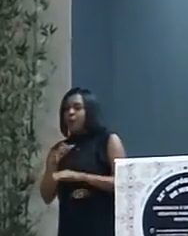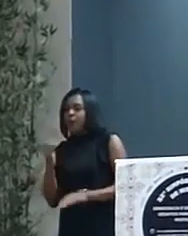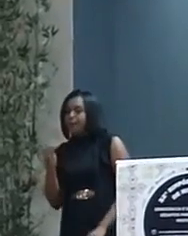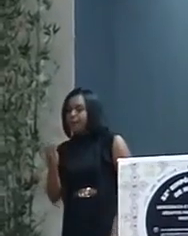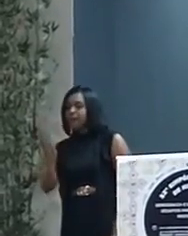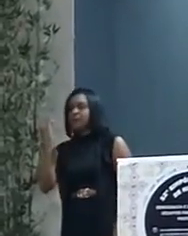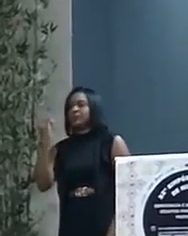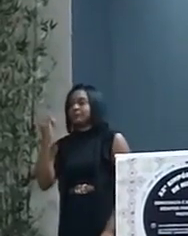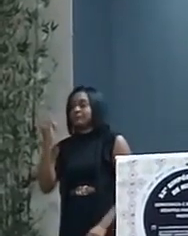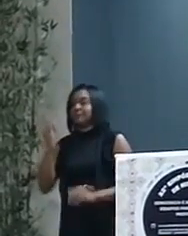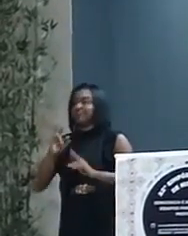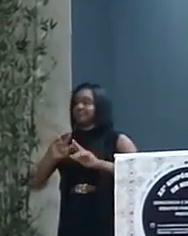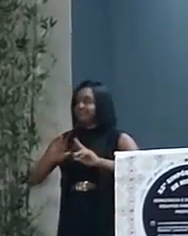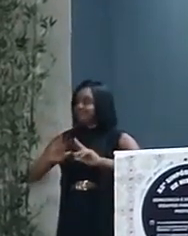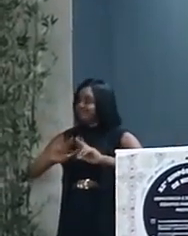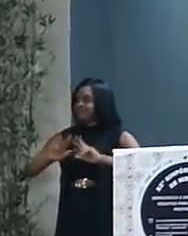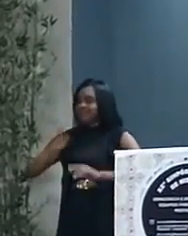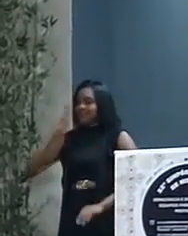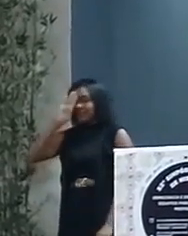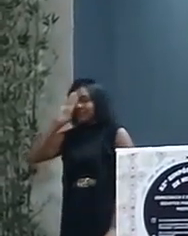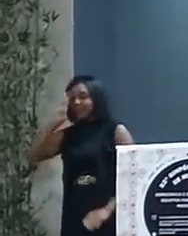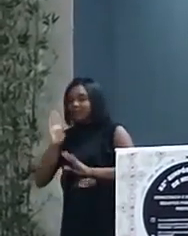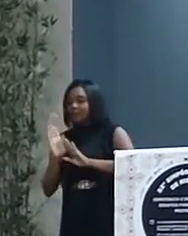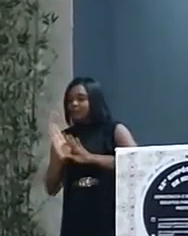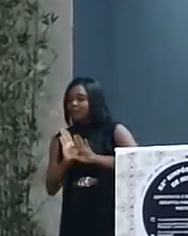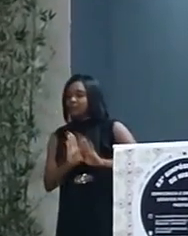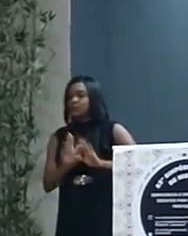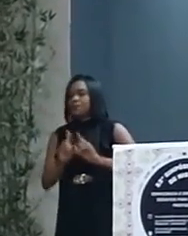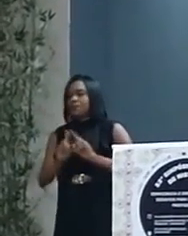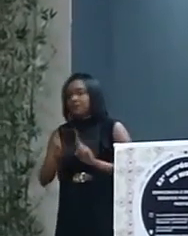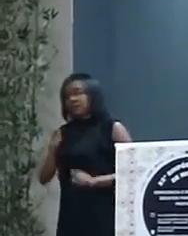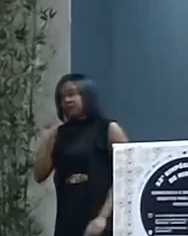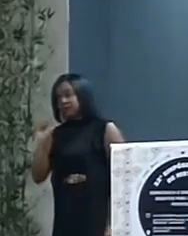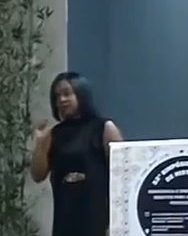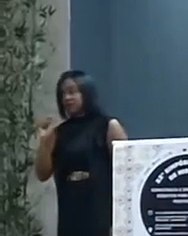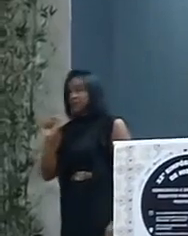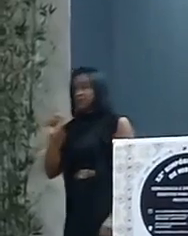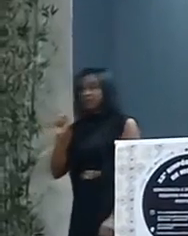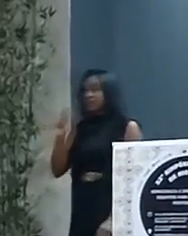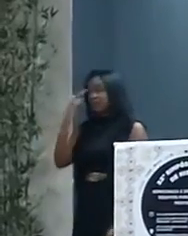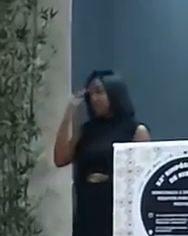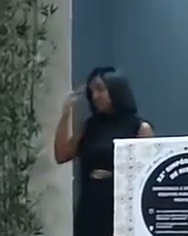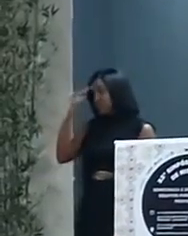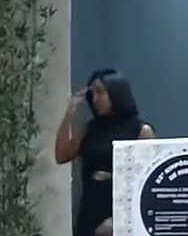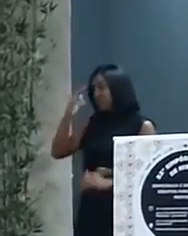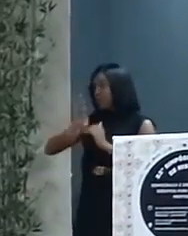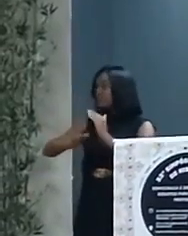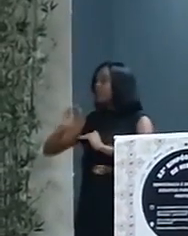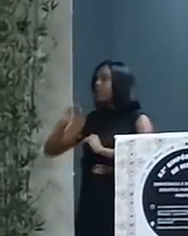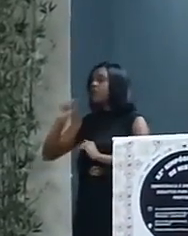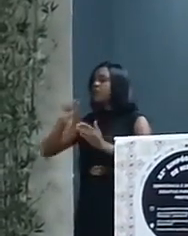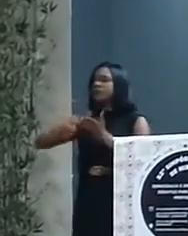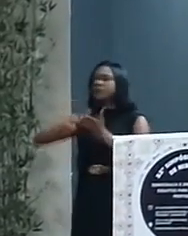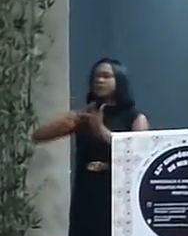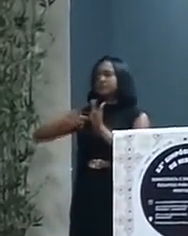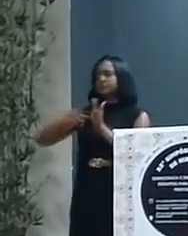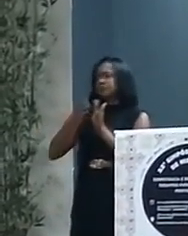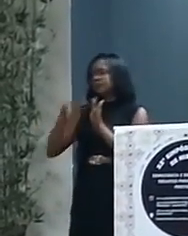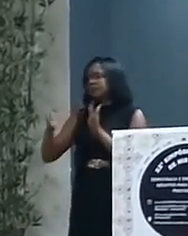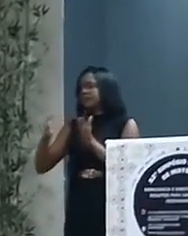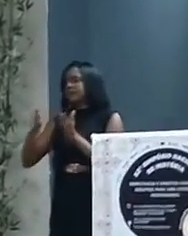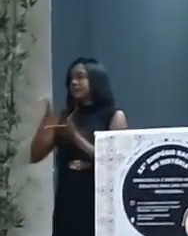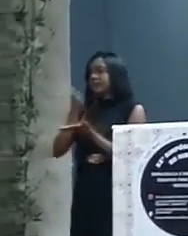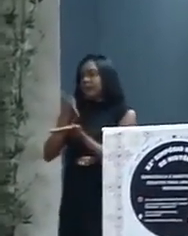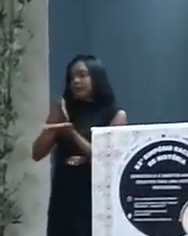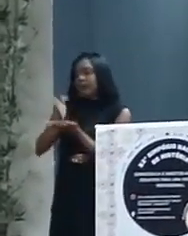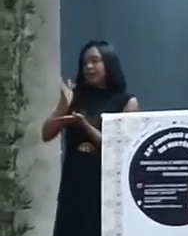mesmo que não exclusivo ou excludente. Mas o que estou chamando aqui de historiografia profissional? Desde a aprovação da lei